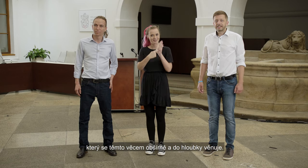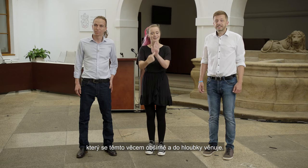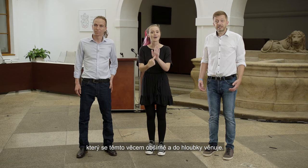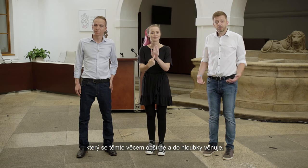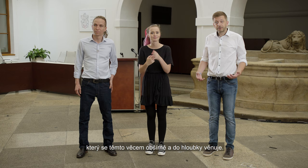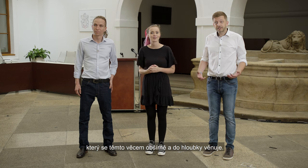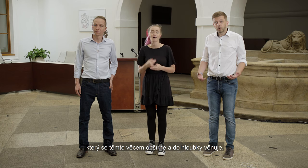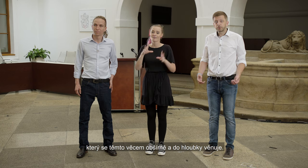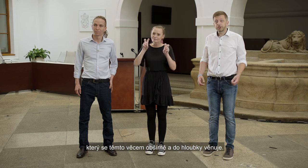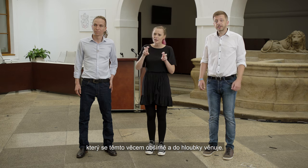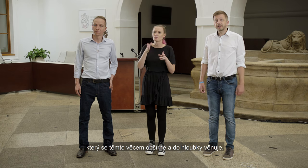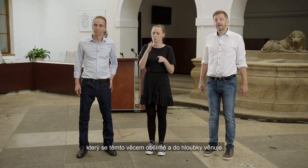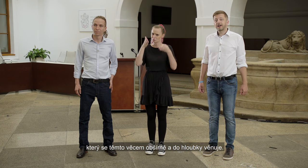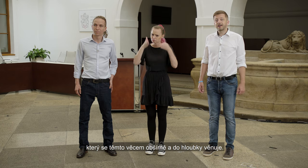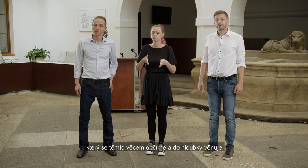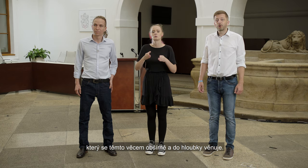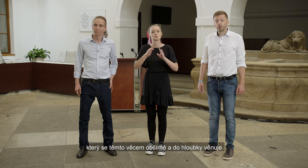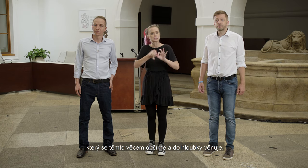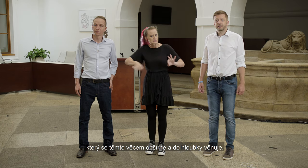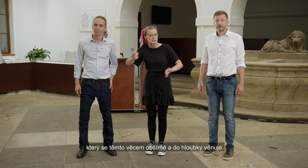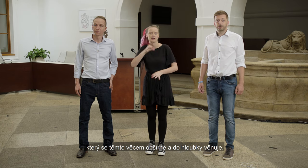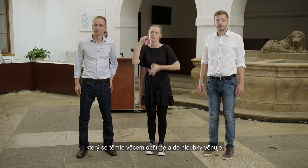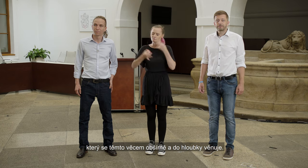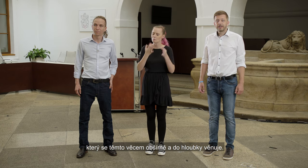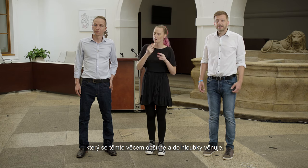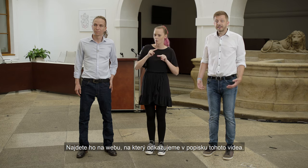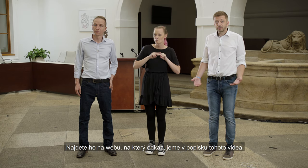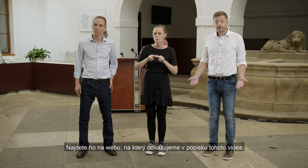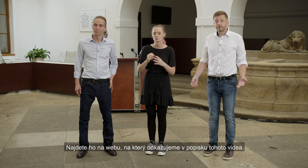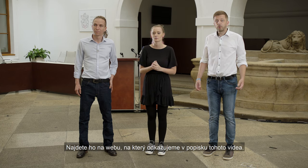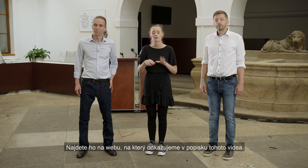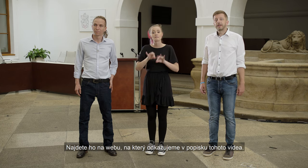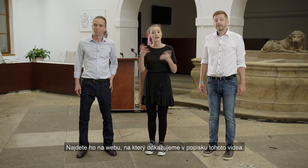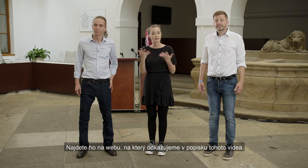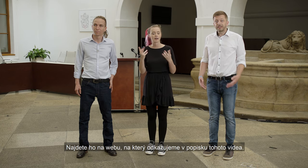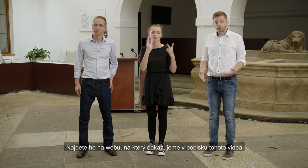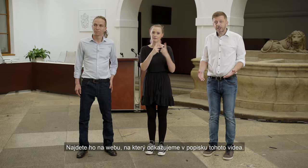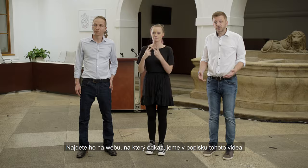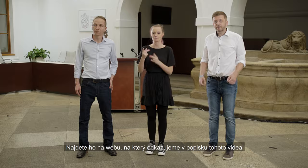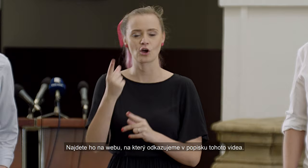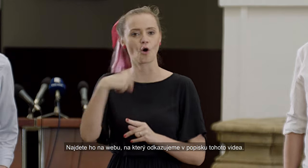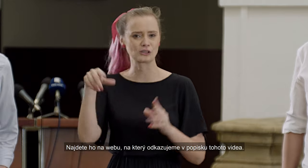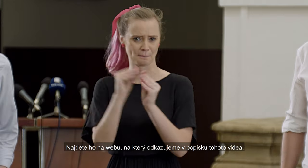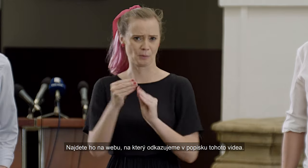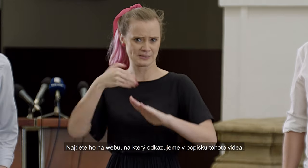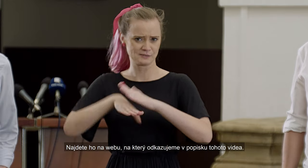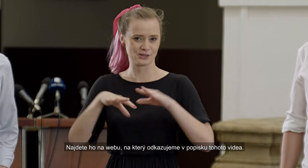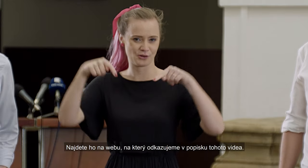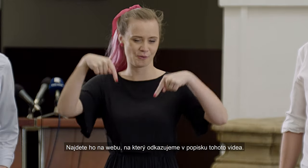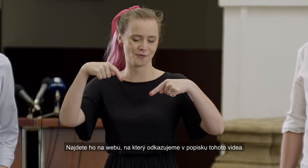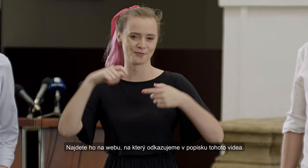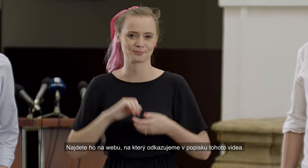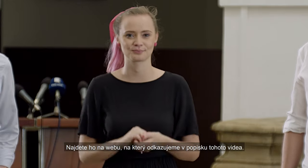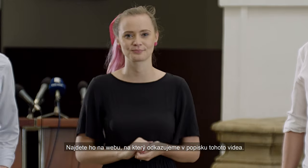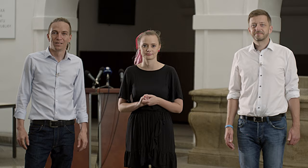který se těmto věcem obšírně a dohloubky věnuje. Najdete ho na webu, na který odkazujeme v popisku tohoto